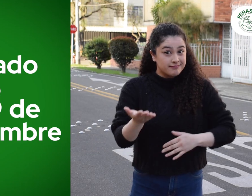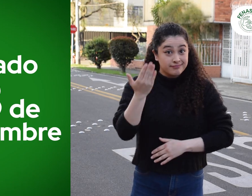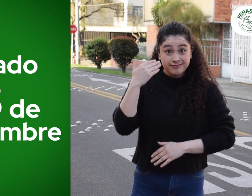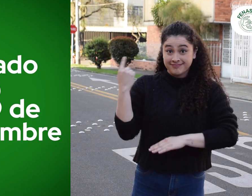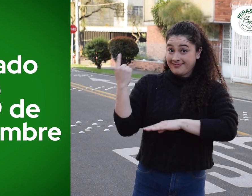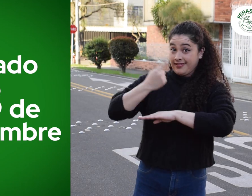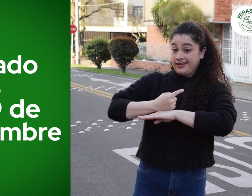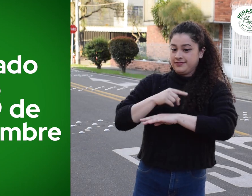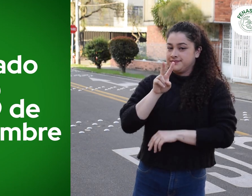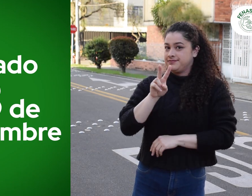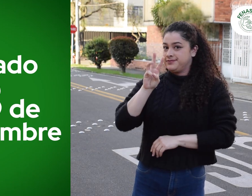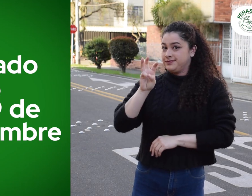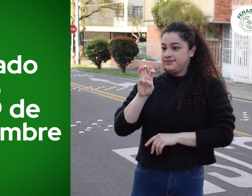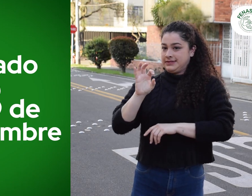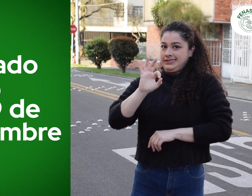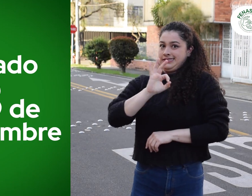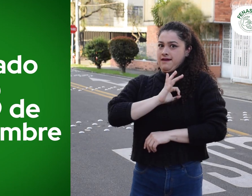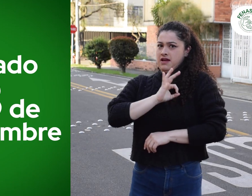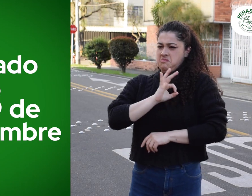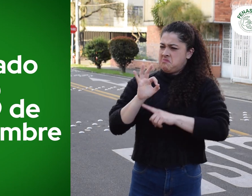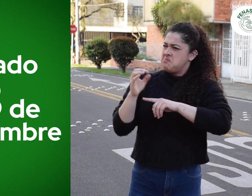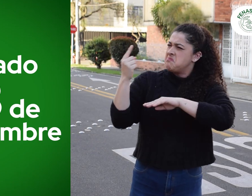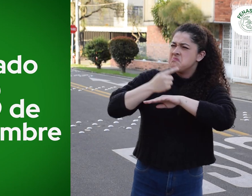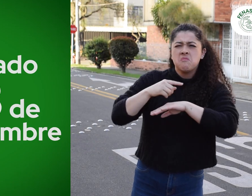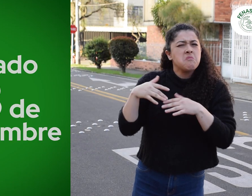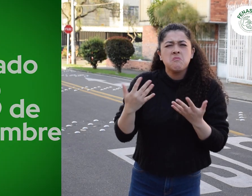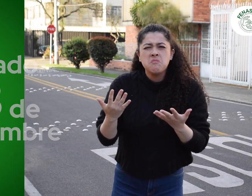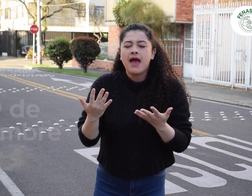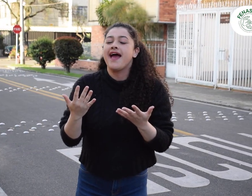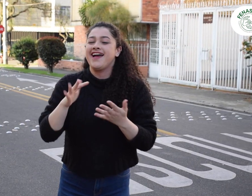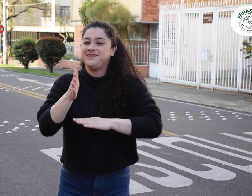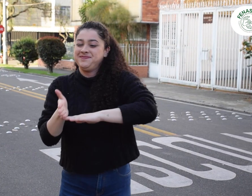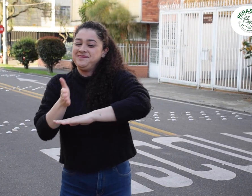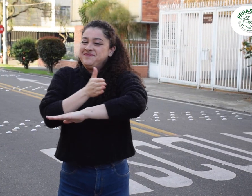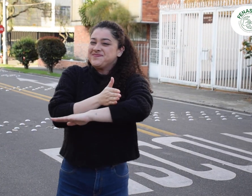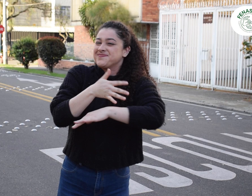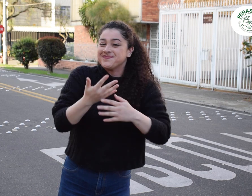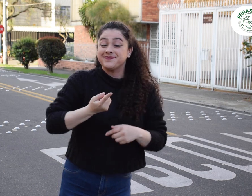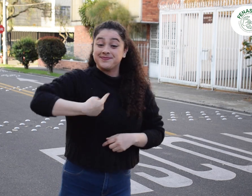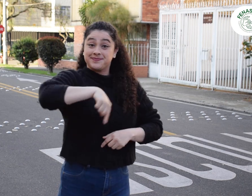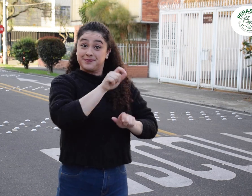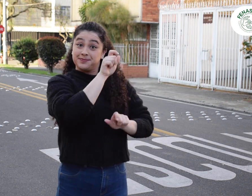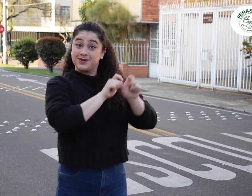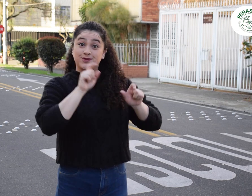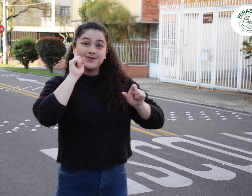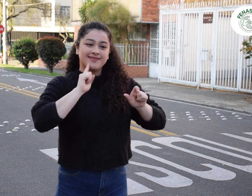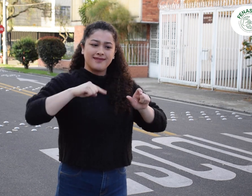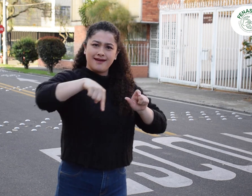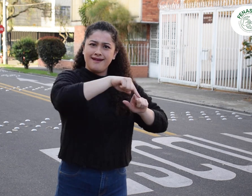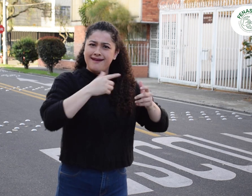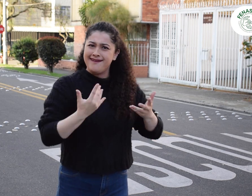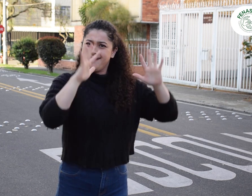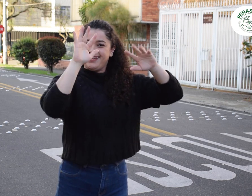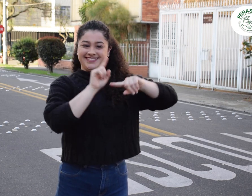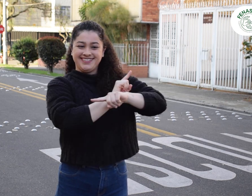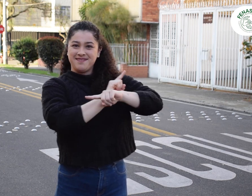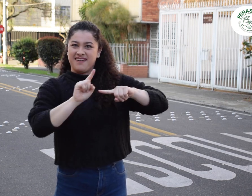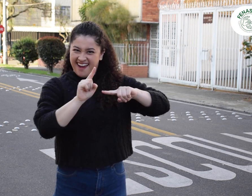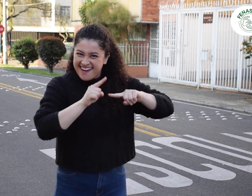El pasado sábado 28 de septiembre, en el marco de la Semana Internacional de las Personas Sordas, bajo previo acuerdo